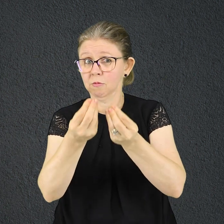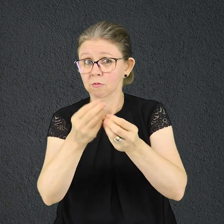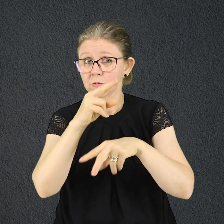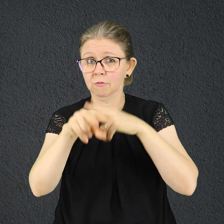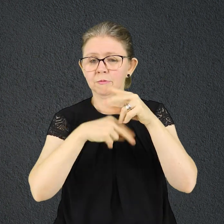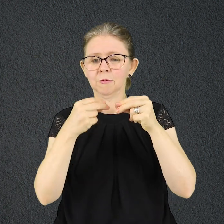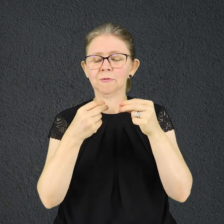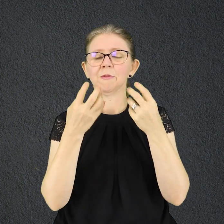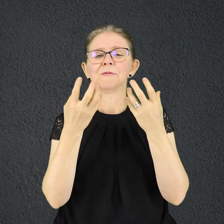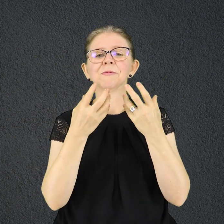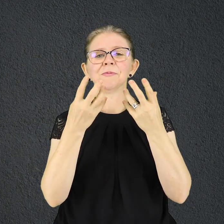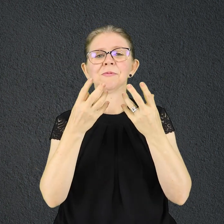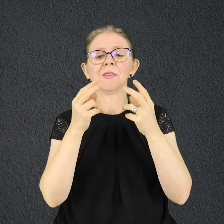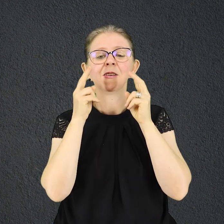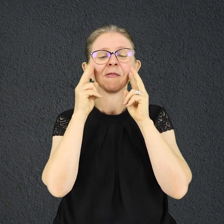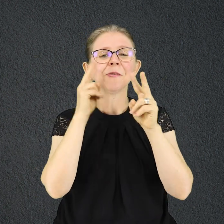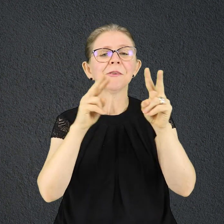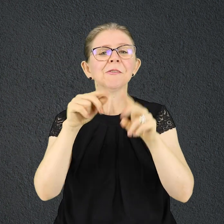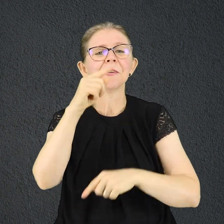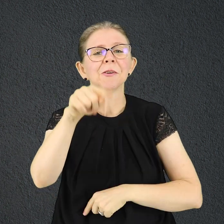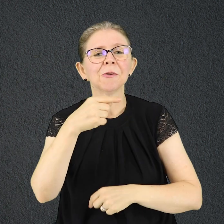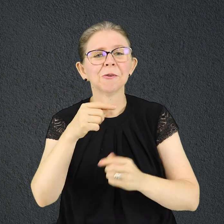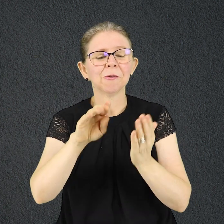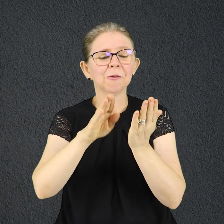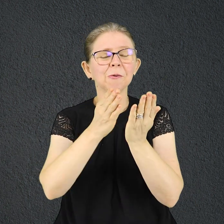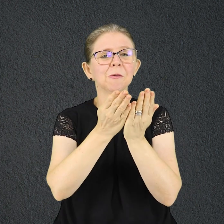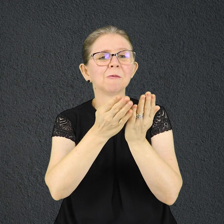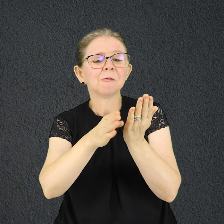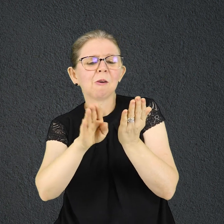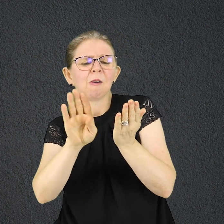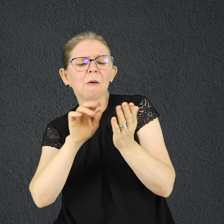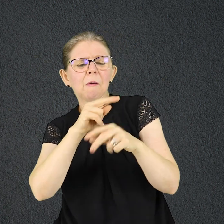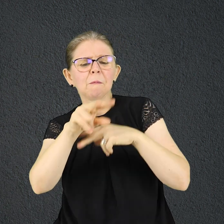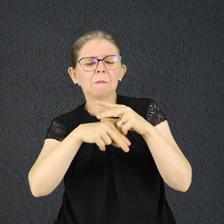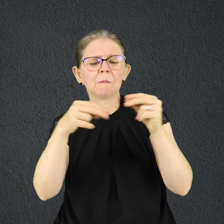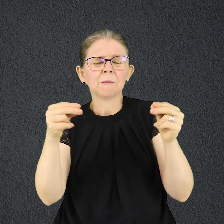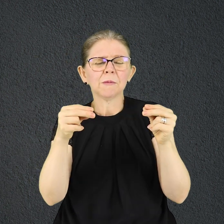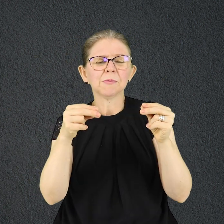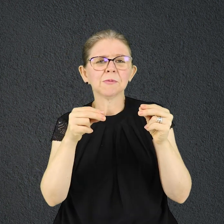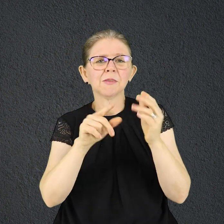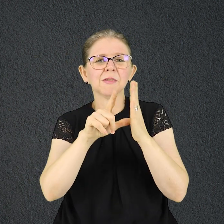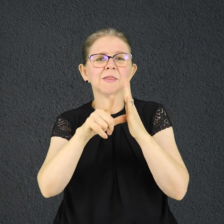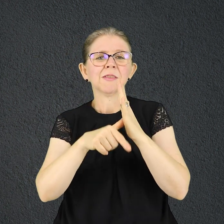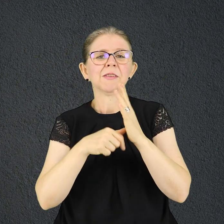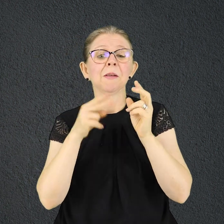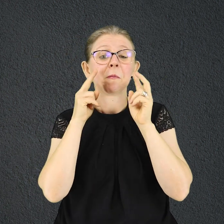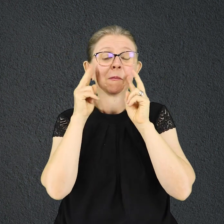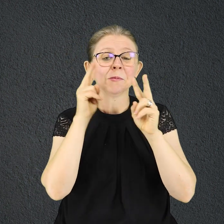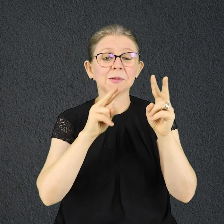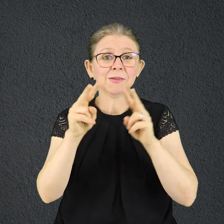do outro. Para quem dá o mimo, pode ser bem decepcionante quando a reação não é a esperada. Aplicando